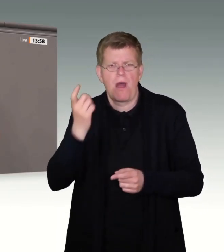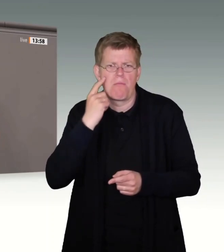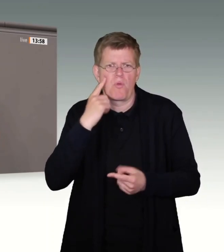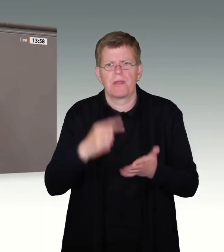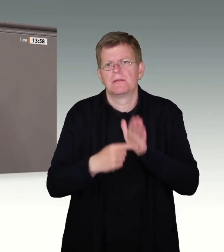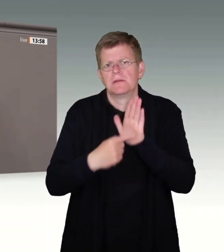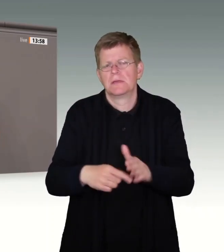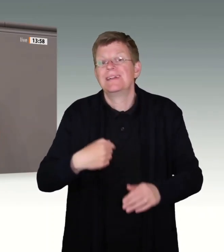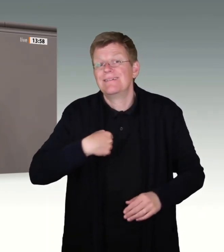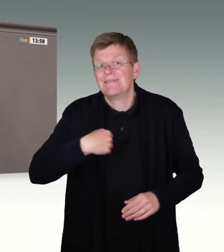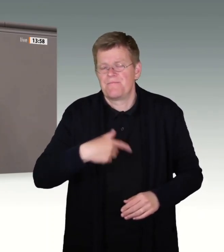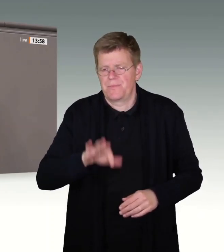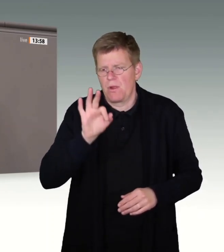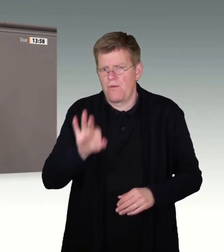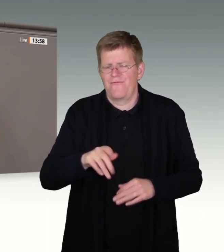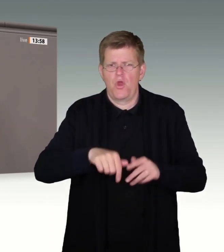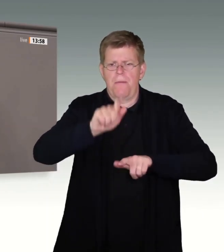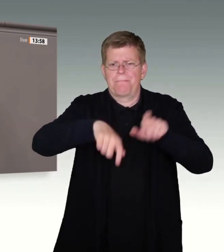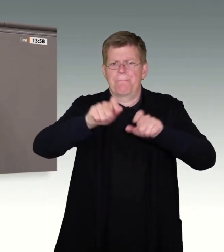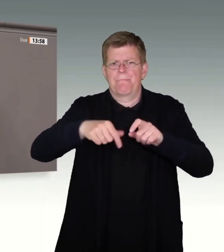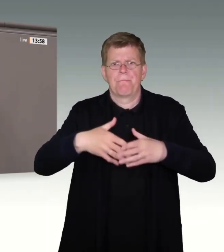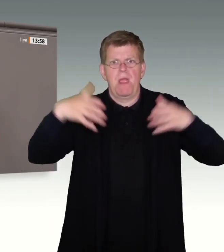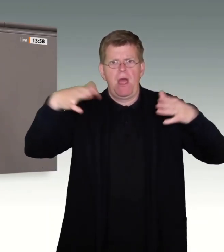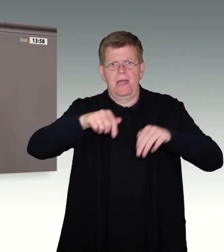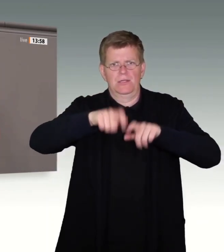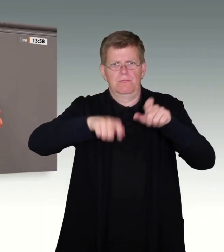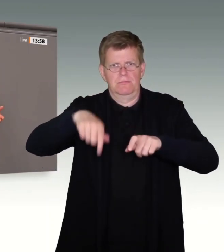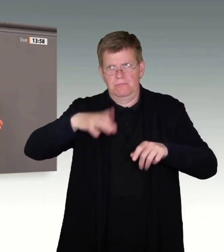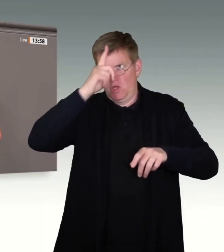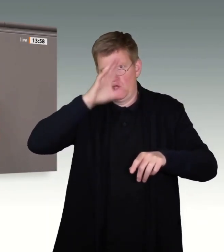würde sie für die Mehrheit der Deutschen sprechen. Das tun sie eben nicht.